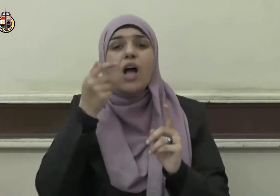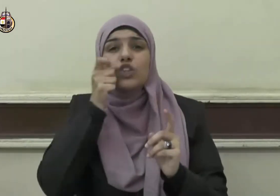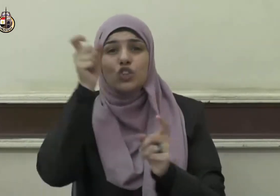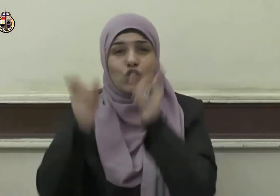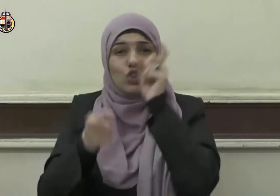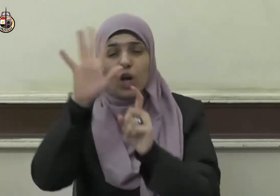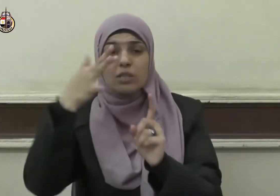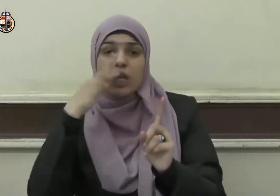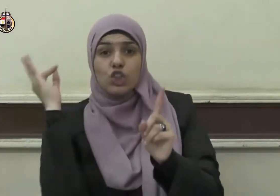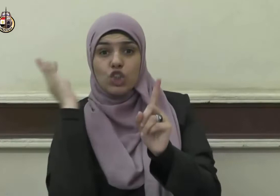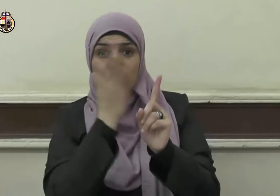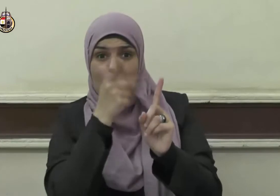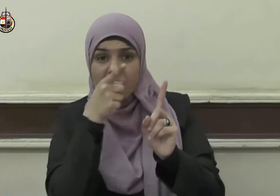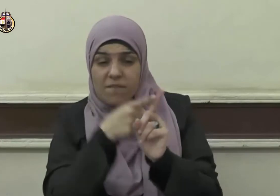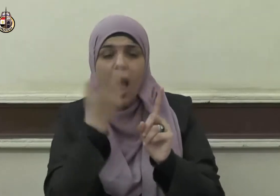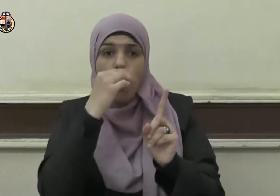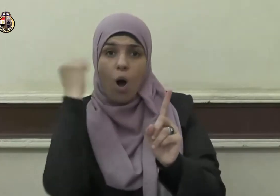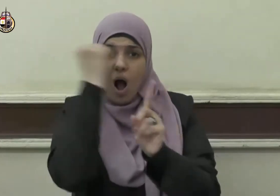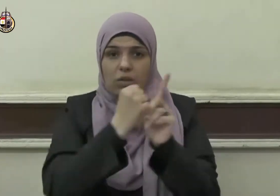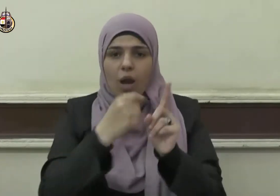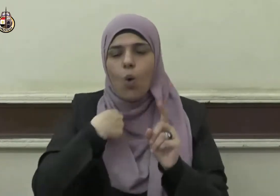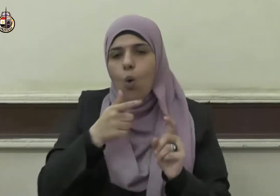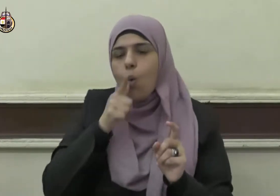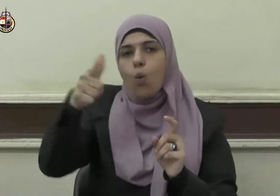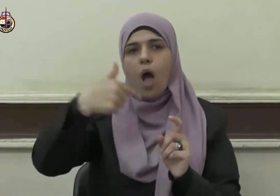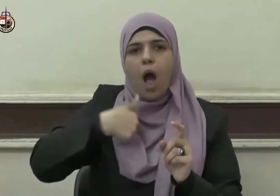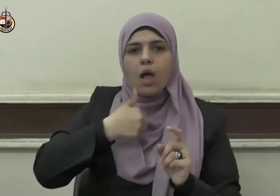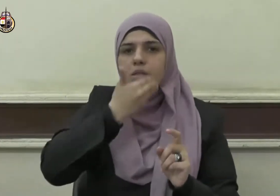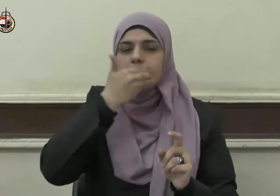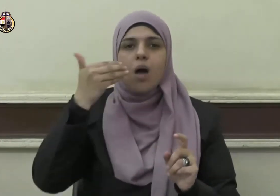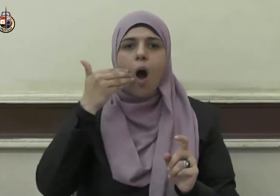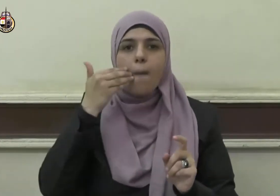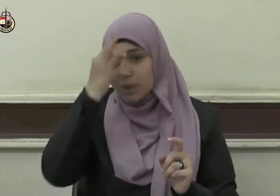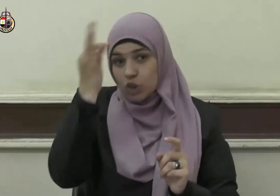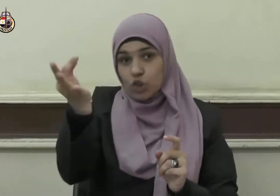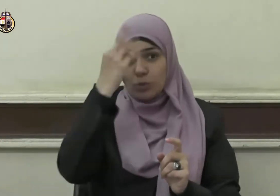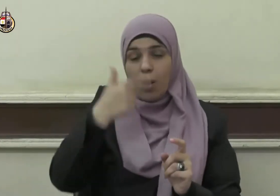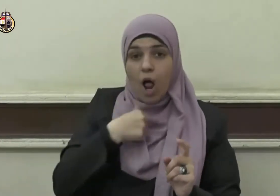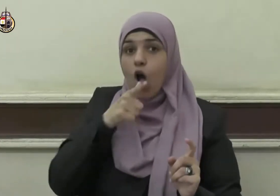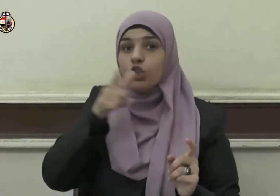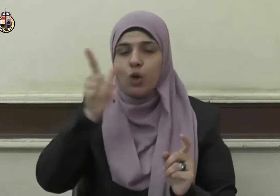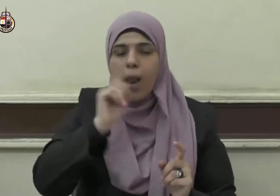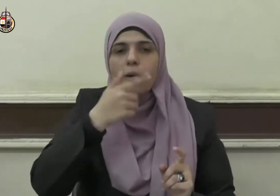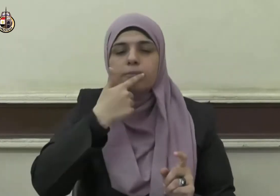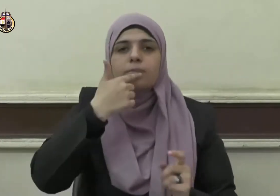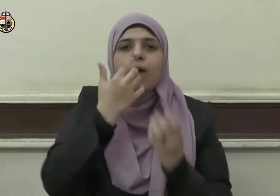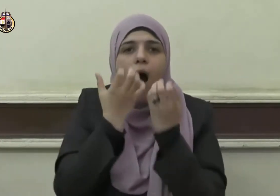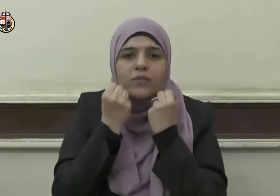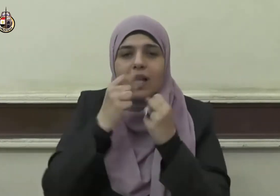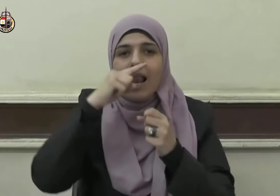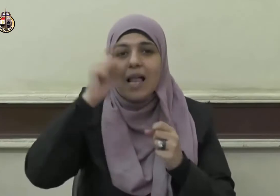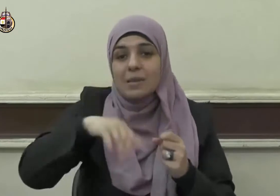قاتله فليقول إن امرئ صائم والذي نفس محمد بيده